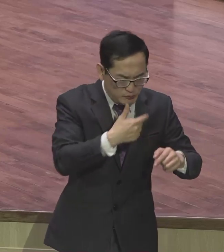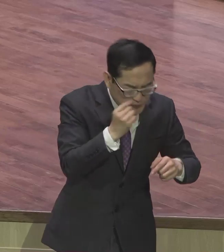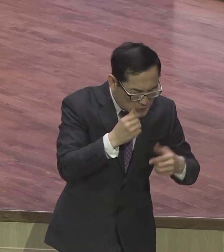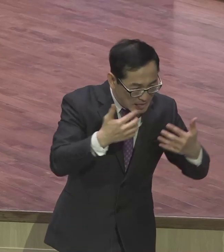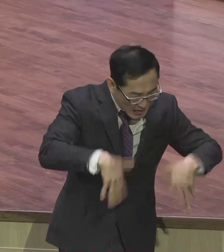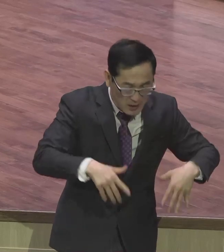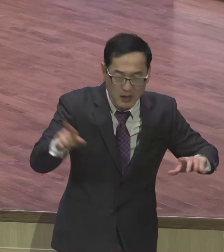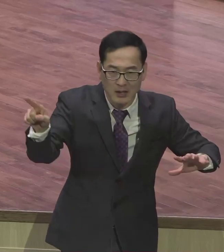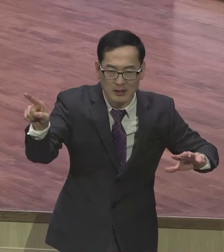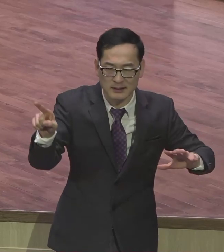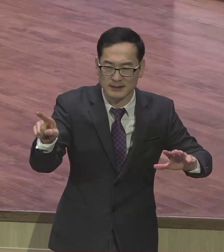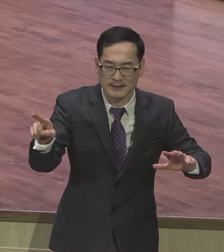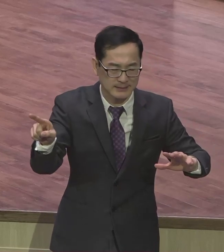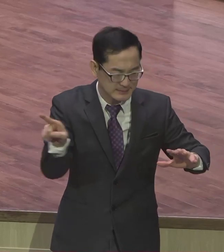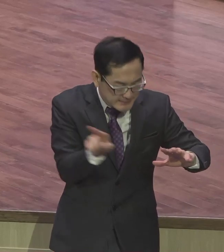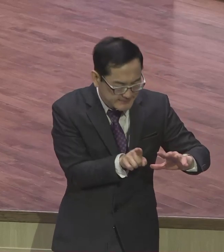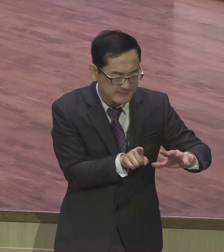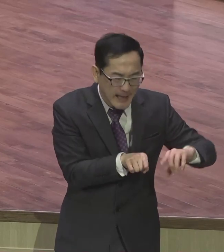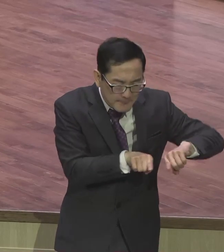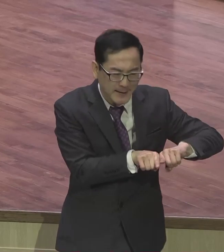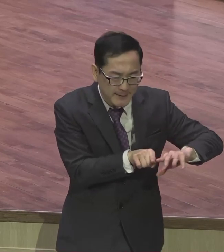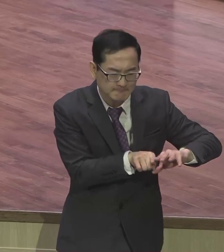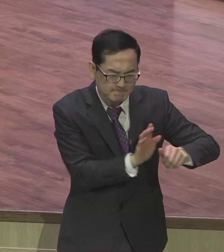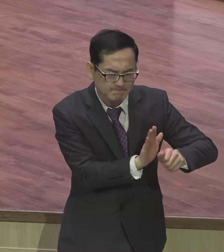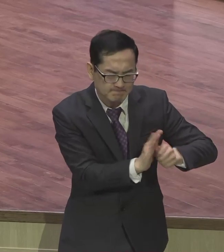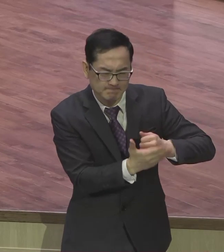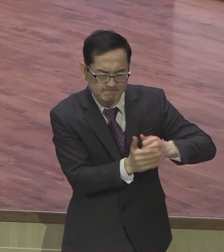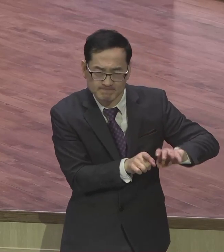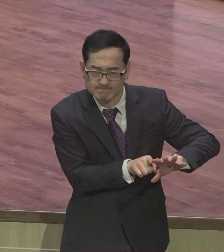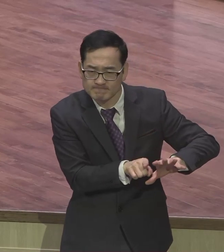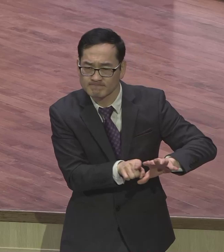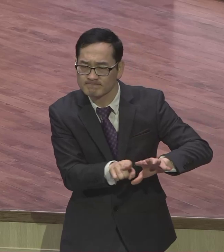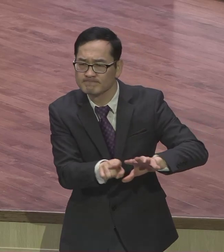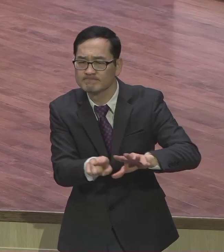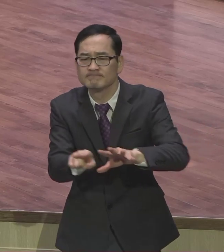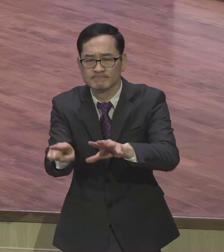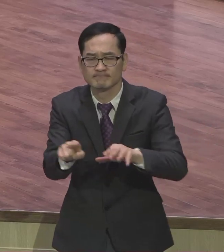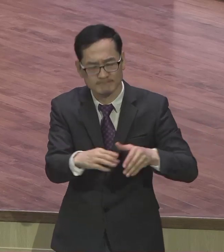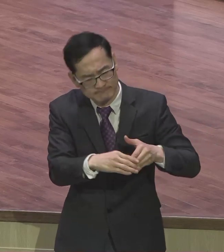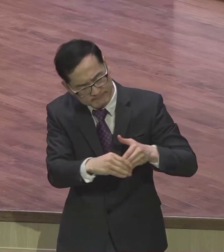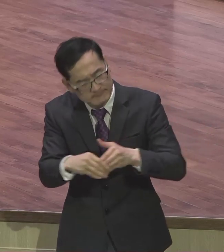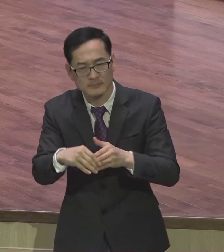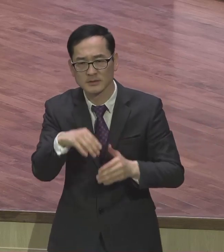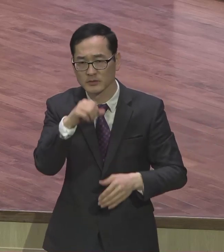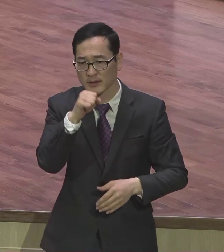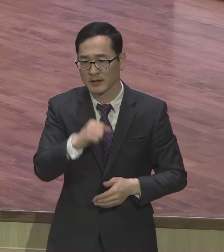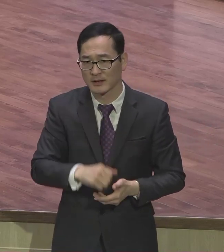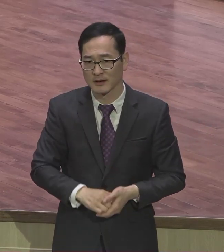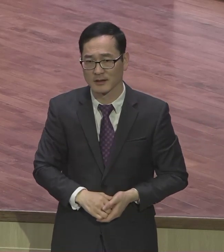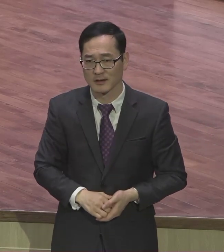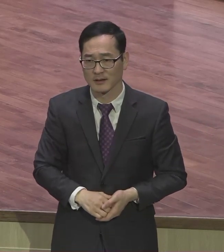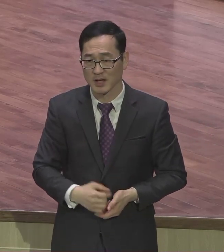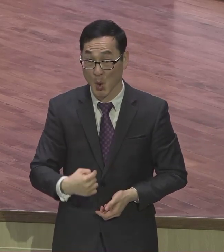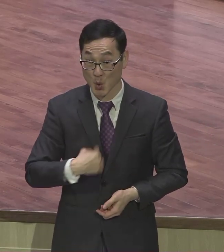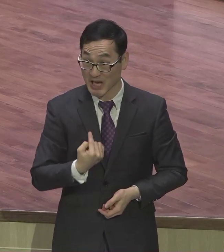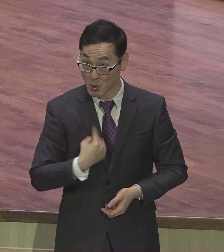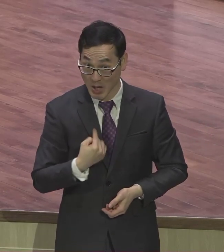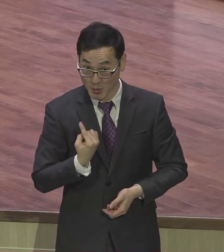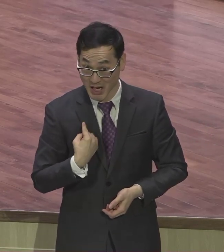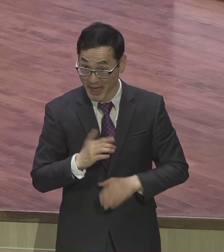그렇게 이런 일을 함께하는 개인에서 승리하는 게임이 아니 교회는